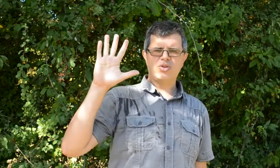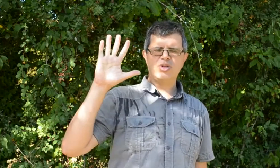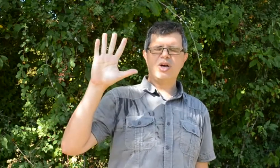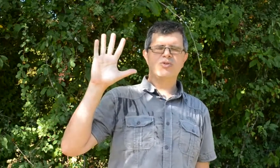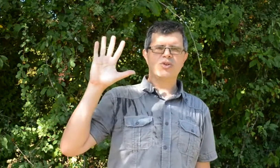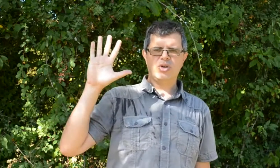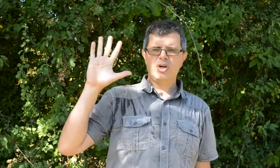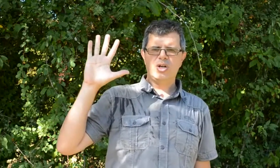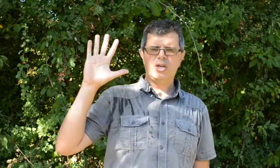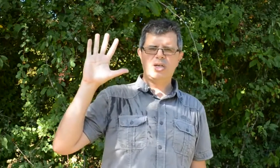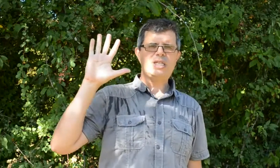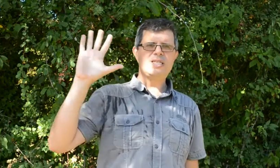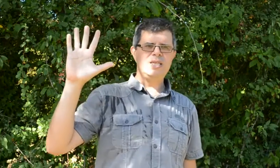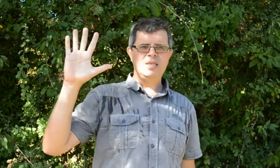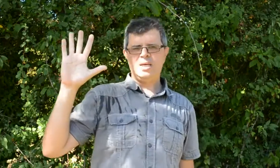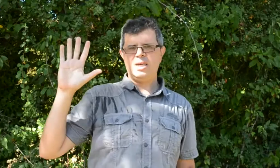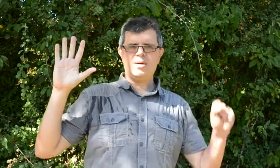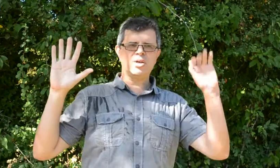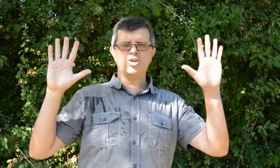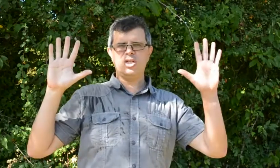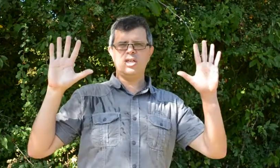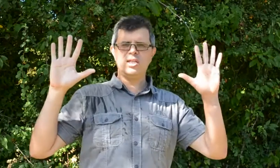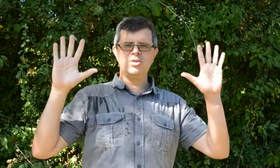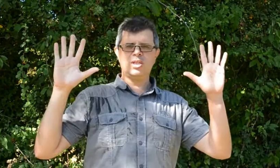concernera donc les dizaines et la main gauche les unités.